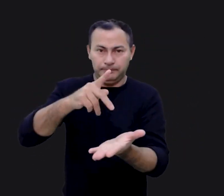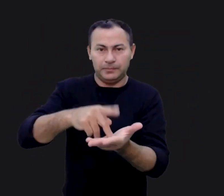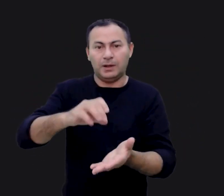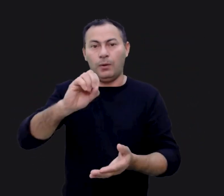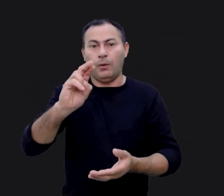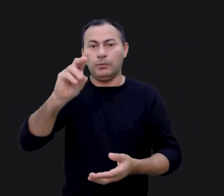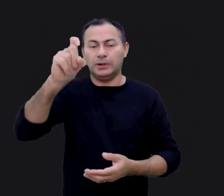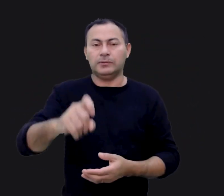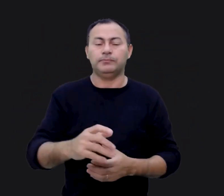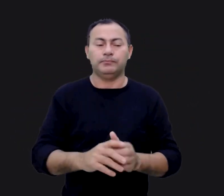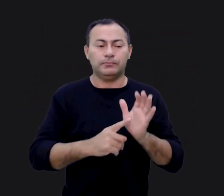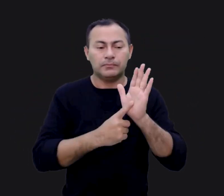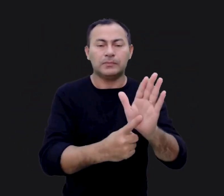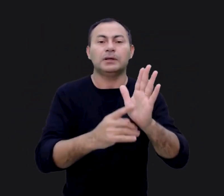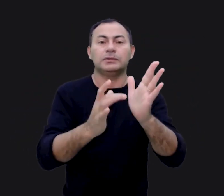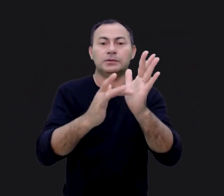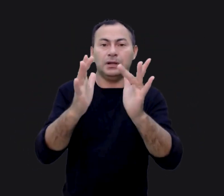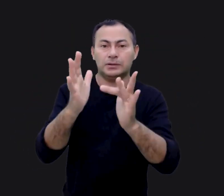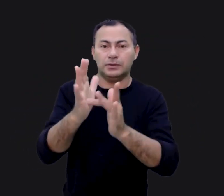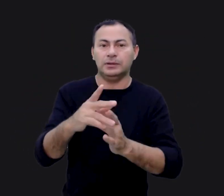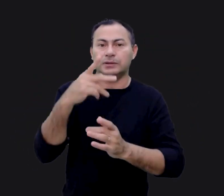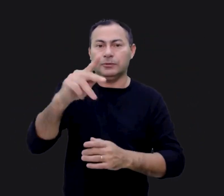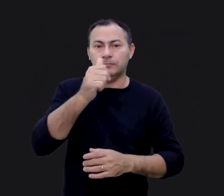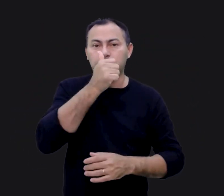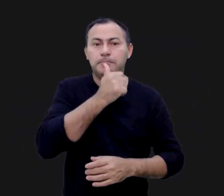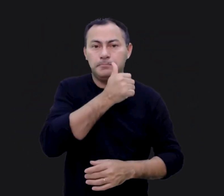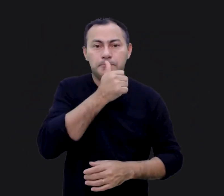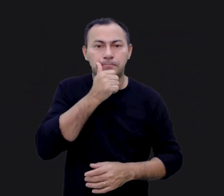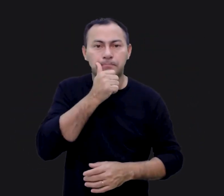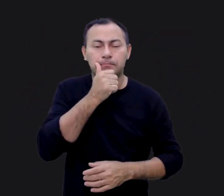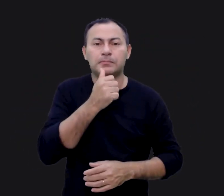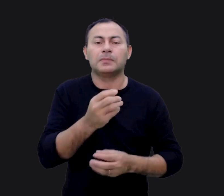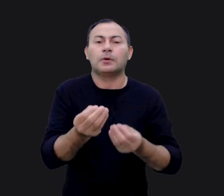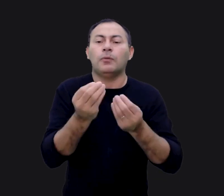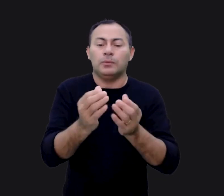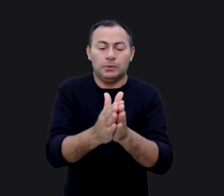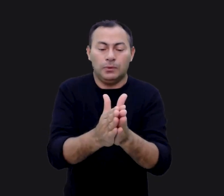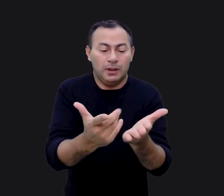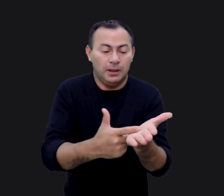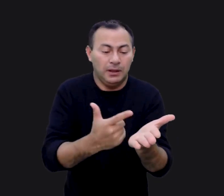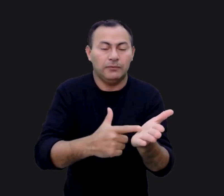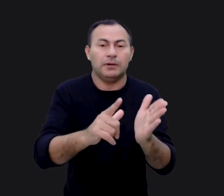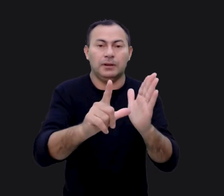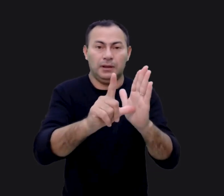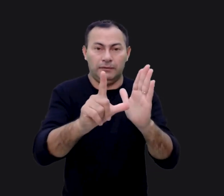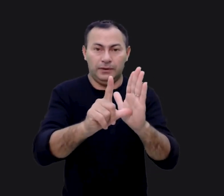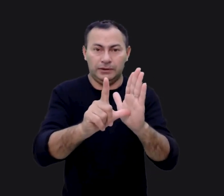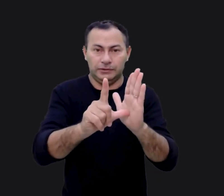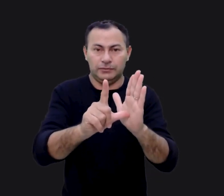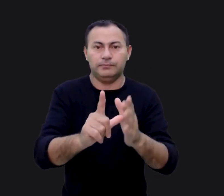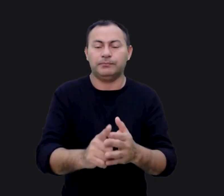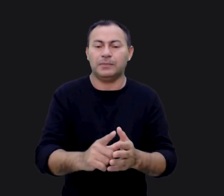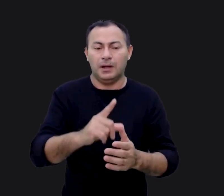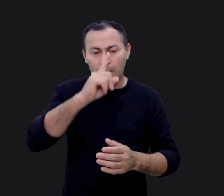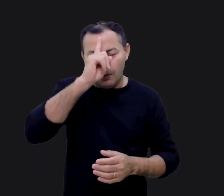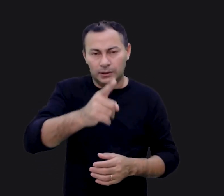verdade, ou seja, o retrato de Jesus e seu sacrifício. Como estamos no livro de Levítico, a ordem é